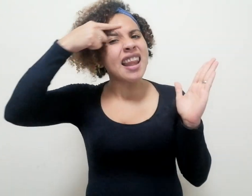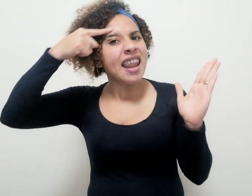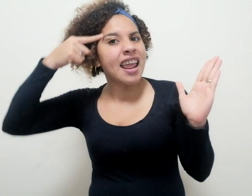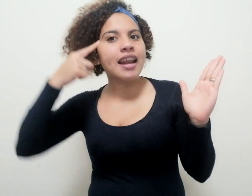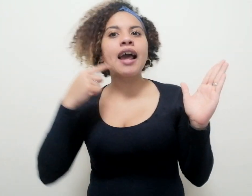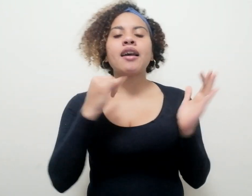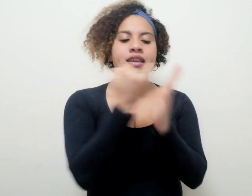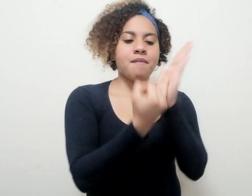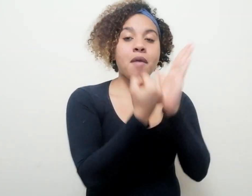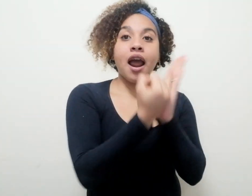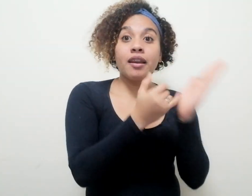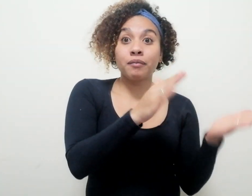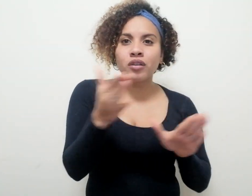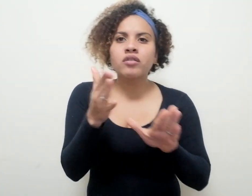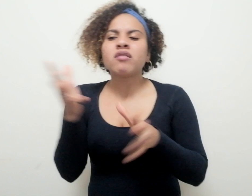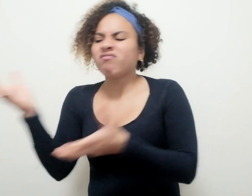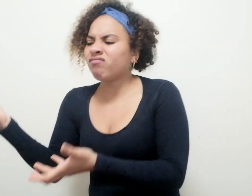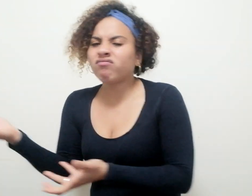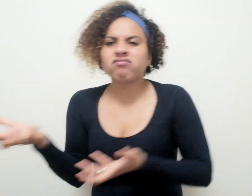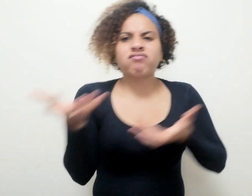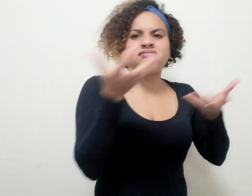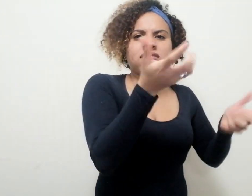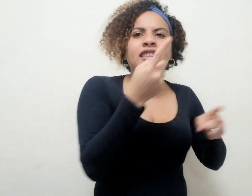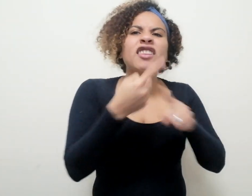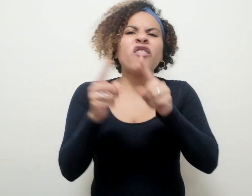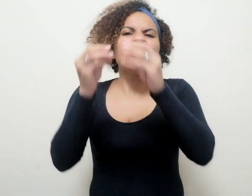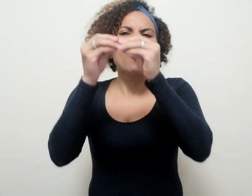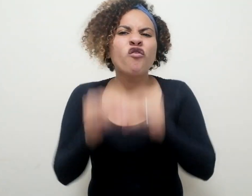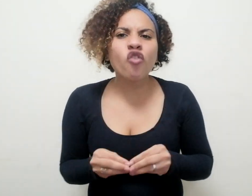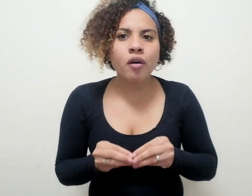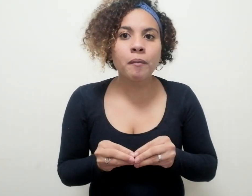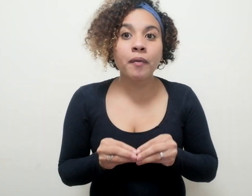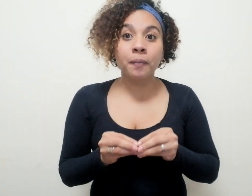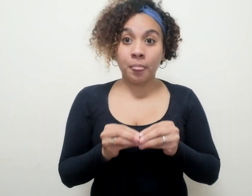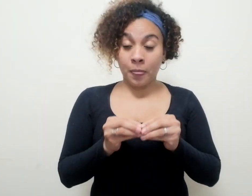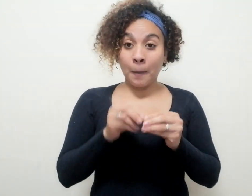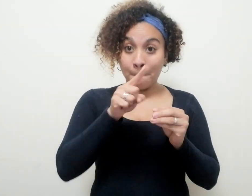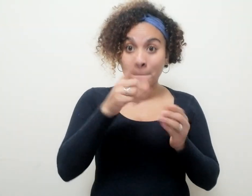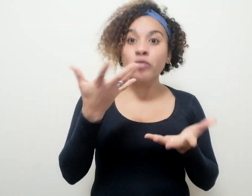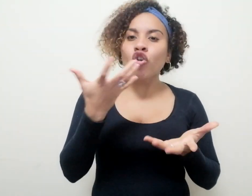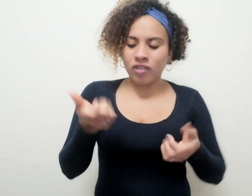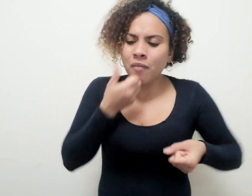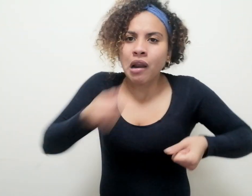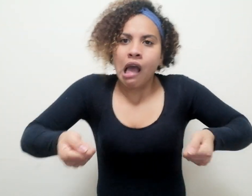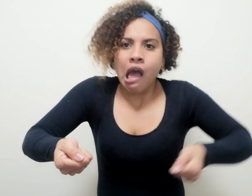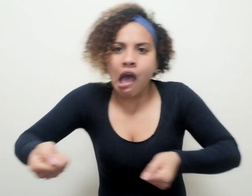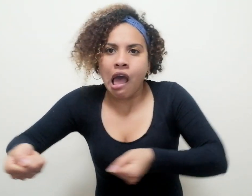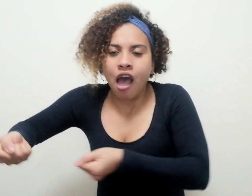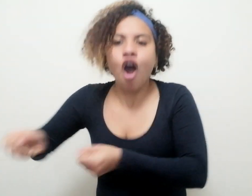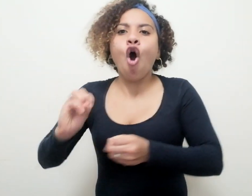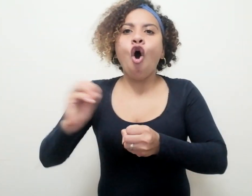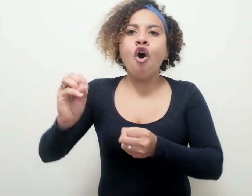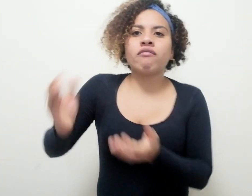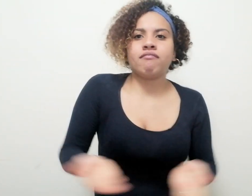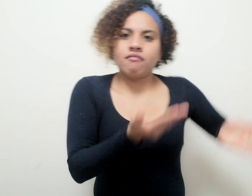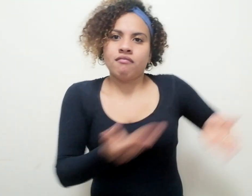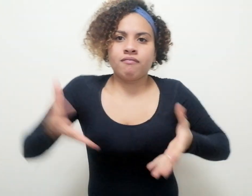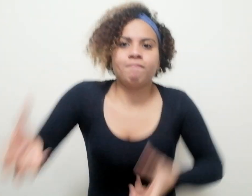cadáveres son transportadas de diferentes modos, en hamacas o guandos. Con el fin de